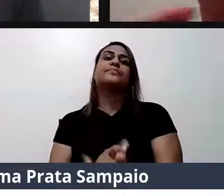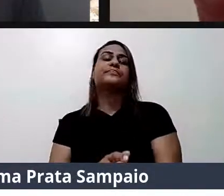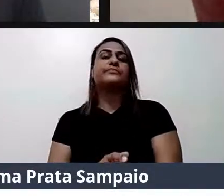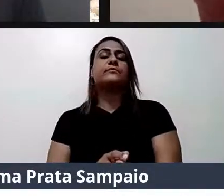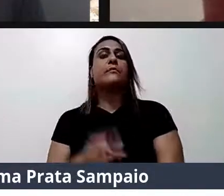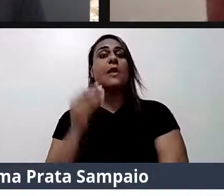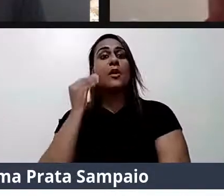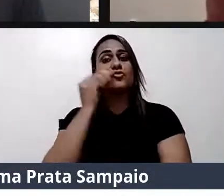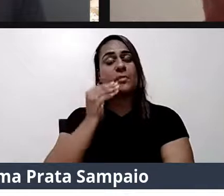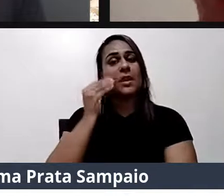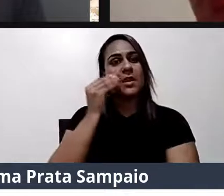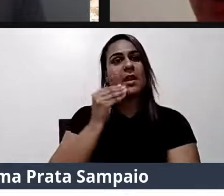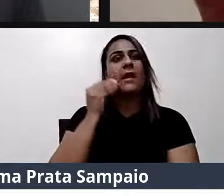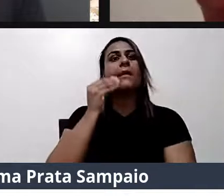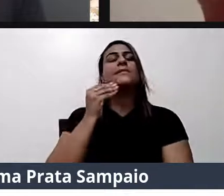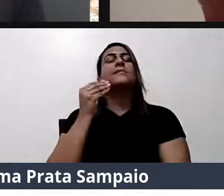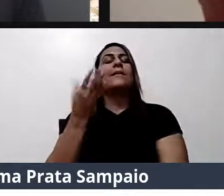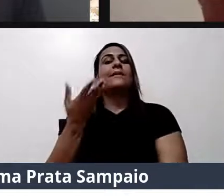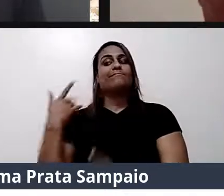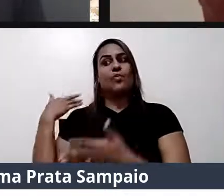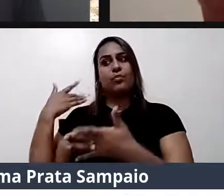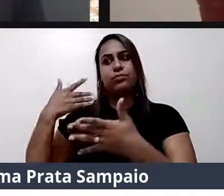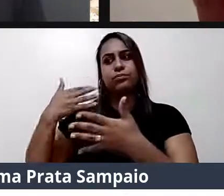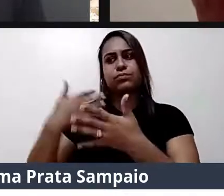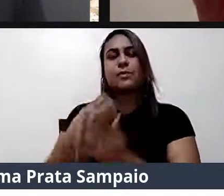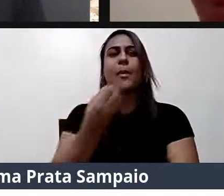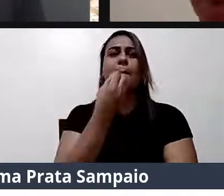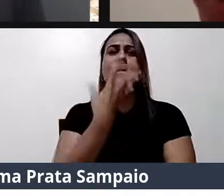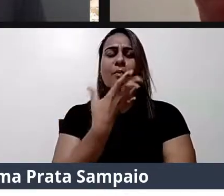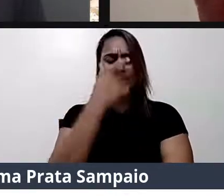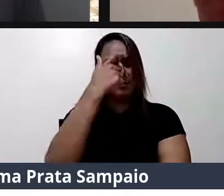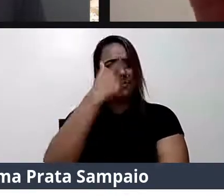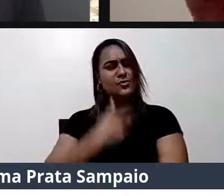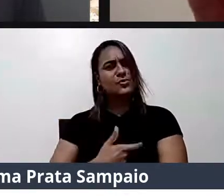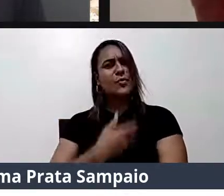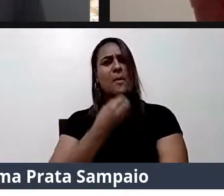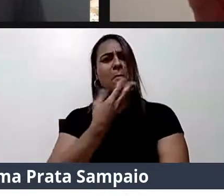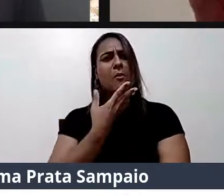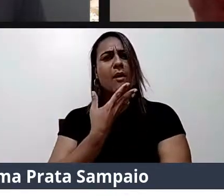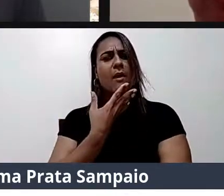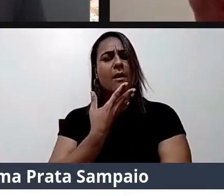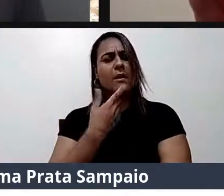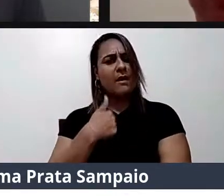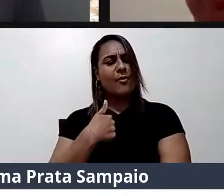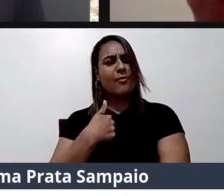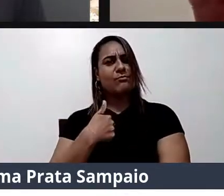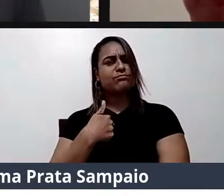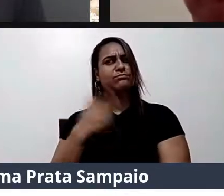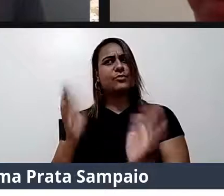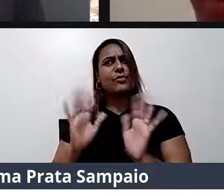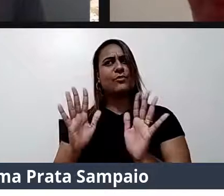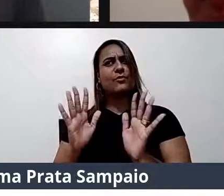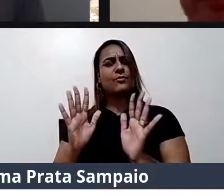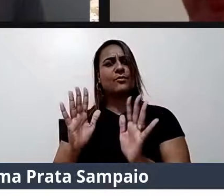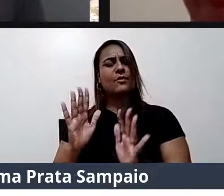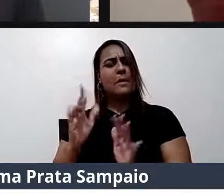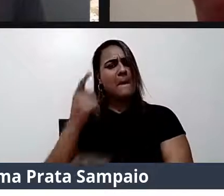o melhor que você puder ser. Mas eu não sou uma pessoa tão boa. Quem é que é perfeito, criatura? A gente não é perfeito. está caminhando.